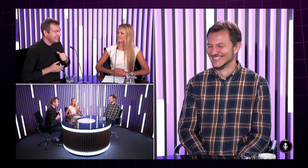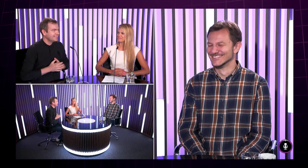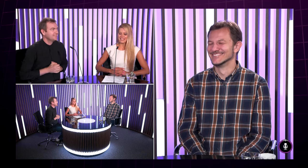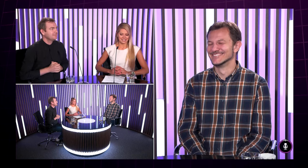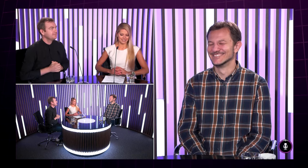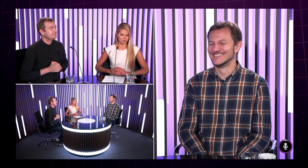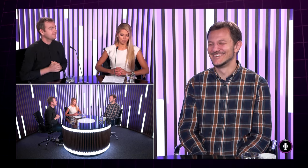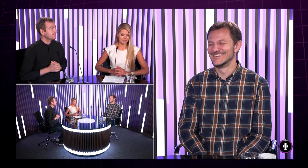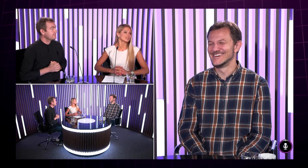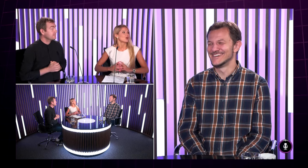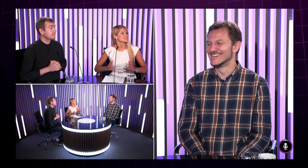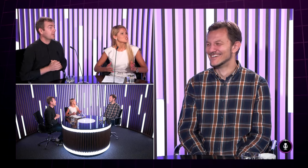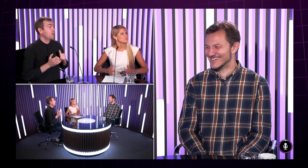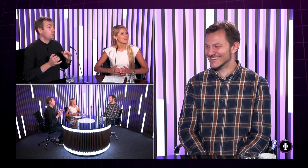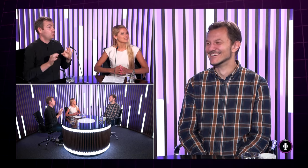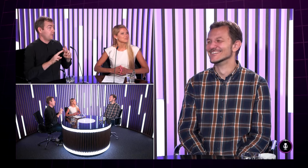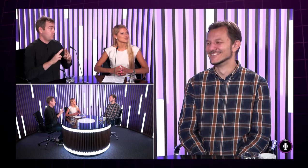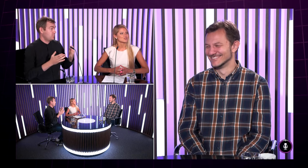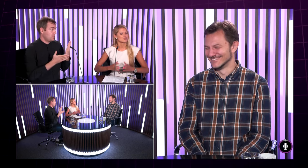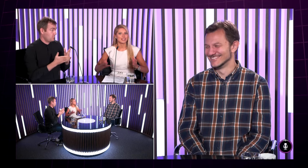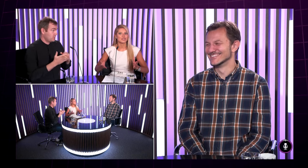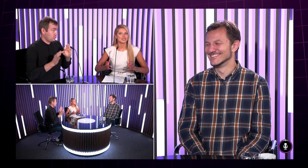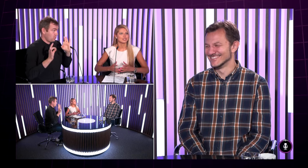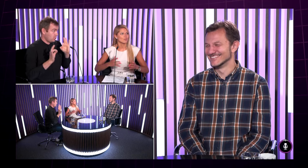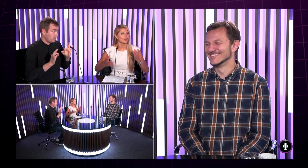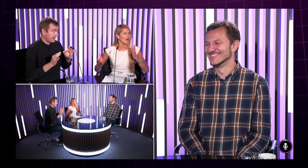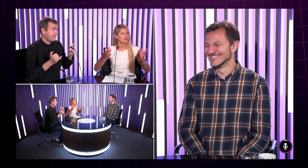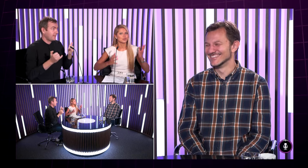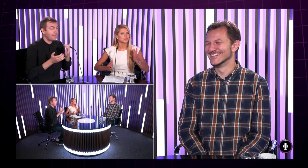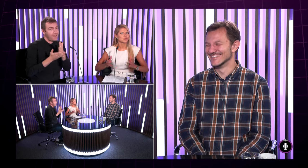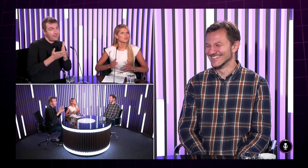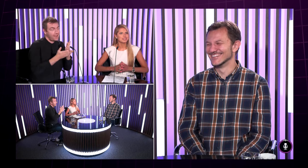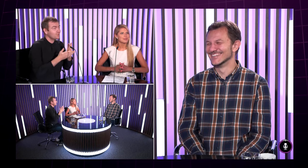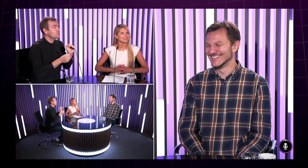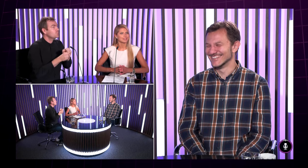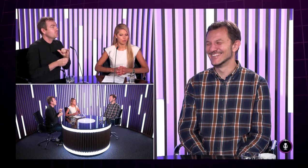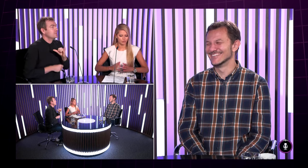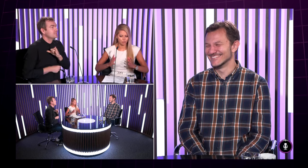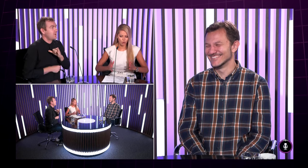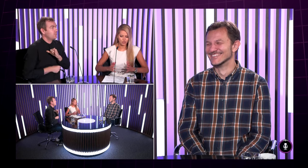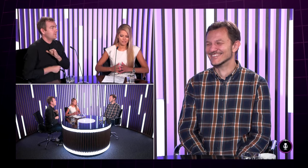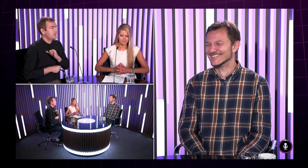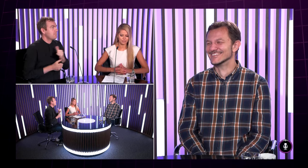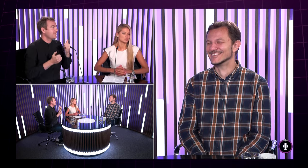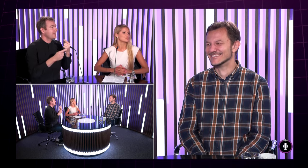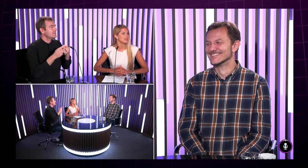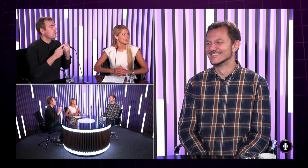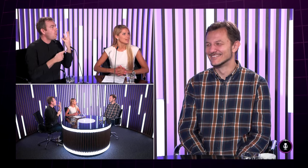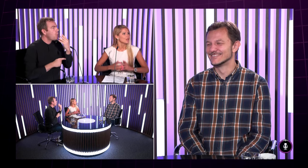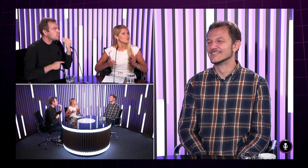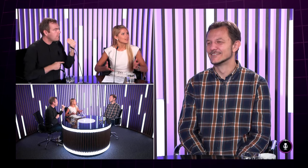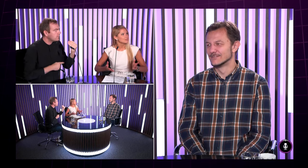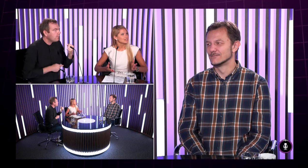Dobrý deň. Tak poďme na to a ja začnem práve tým možno, čo by každého hneď zaujímalo, ako to tu kto vníma, teda poďme k tomu odčítavaniu